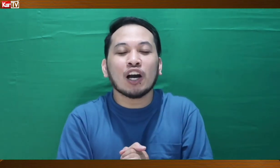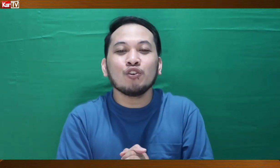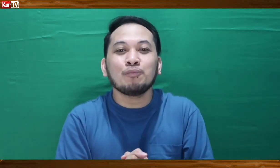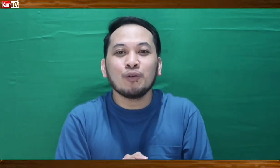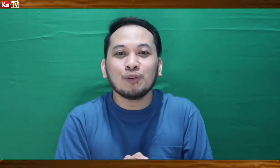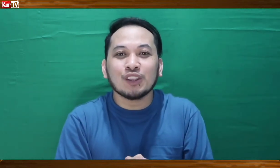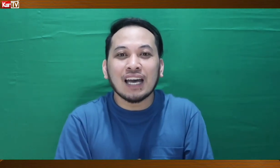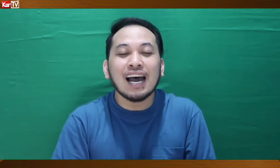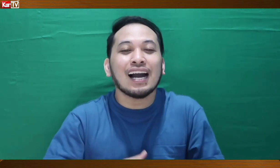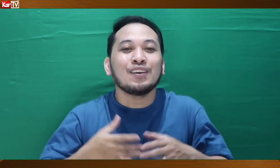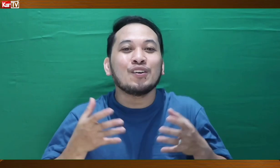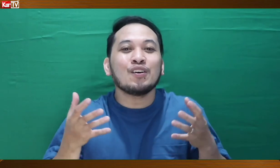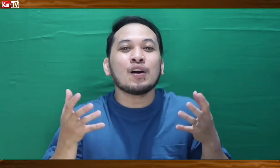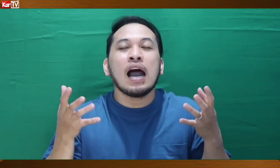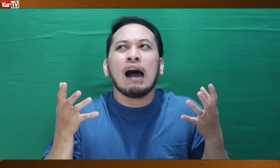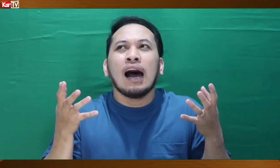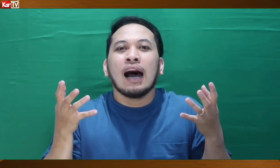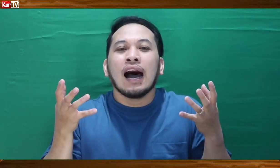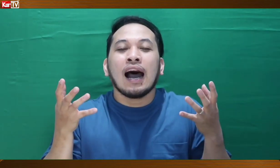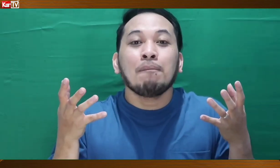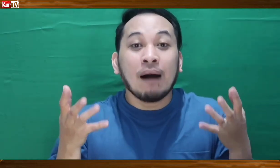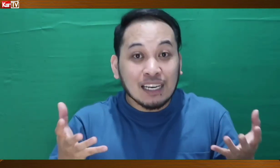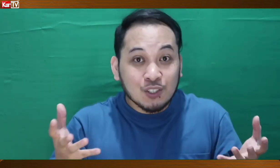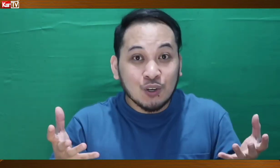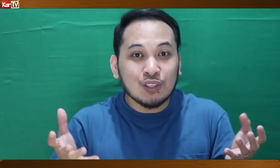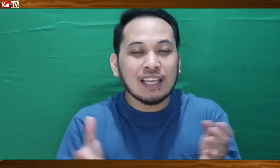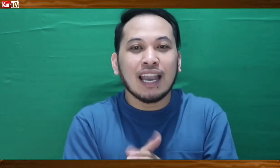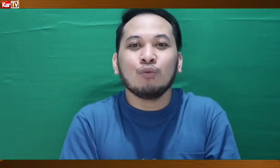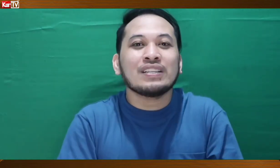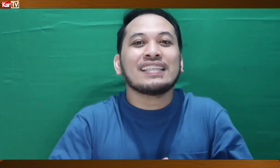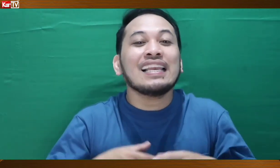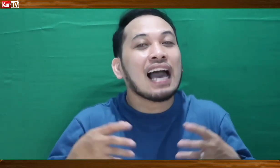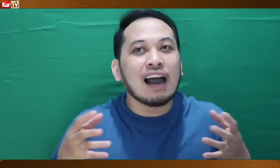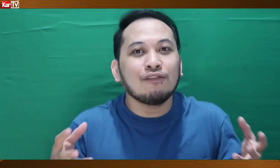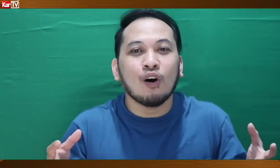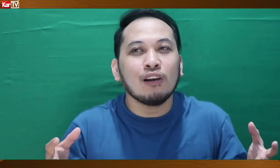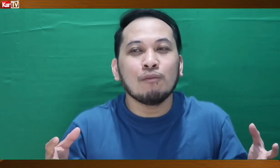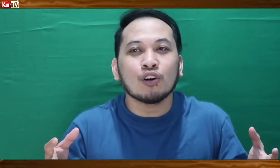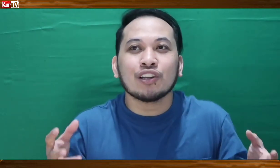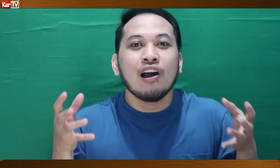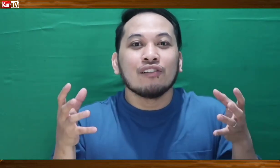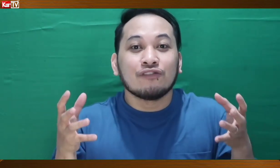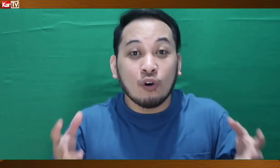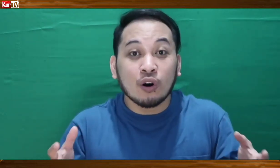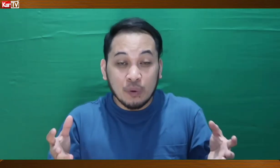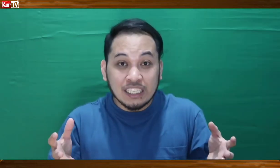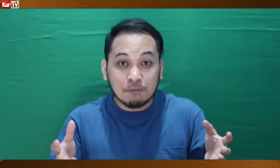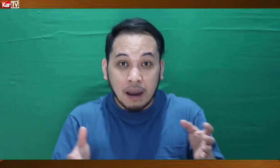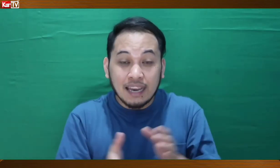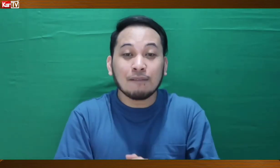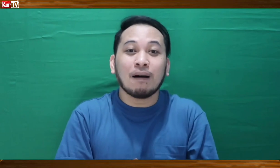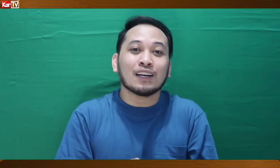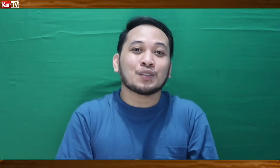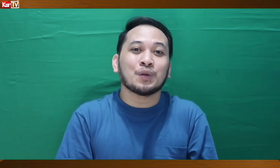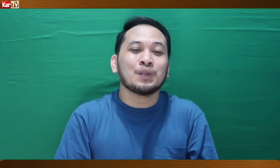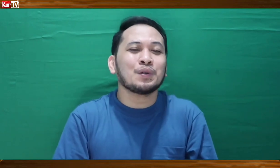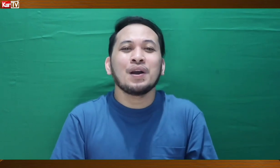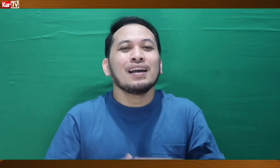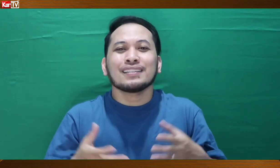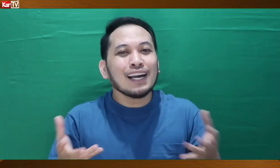kayo pupunta ngayong bakasyon? Dahil we still have almost 4 weeks pa ng bakasyon. So, saan